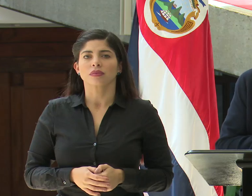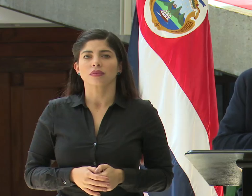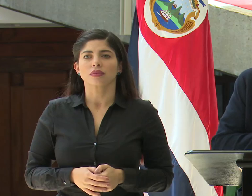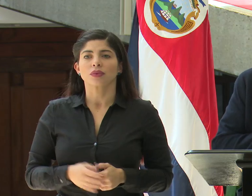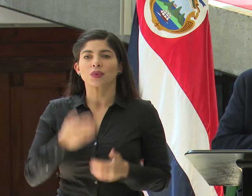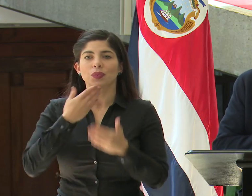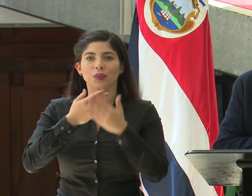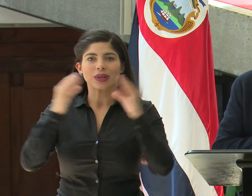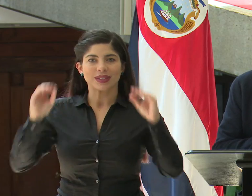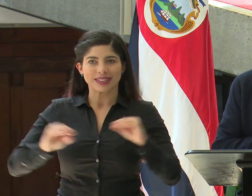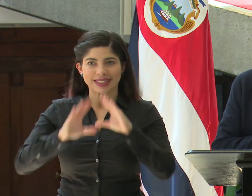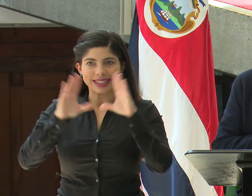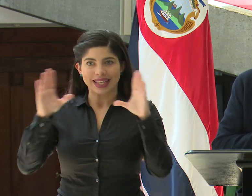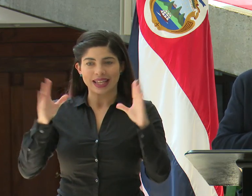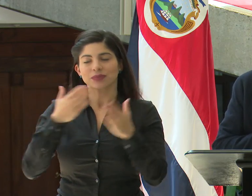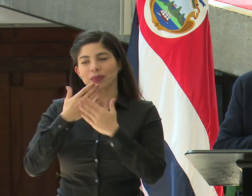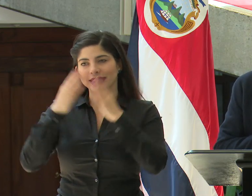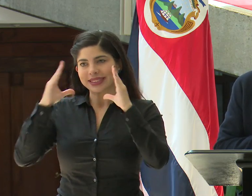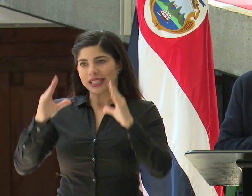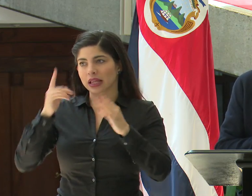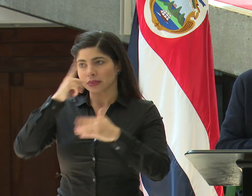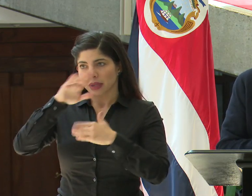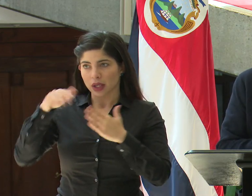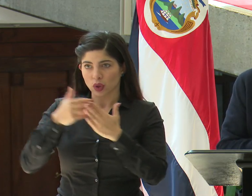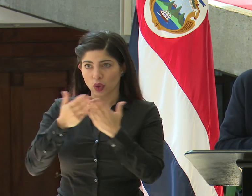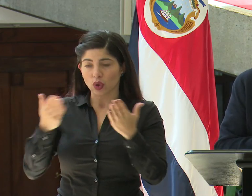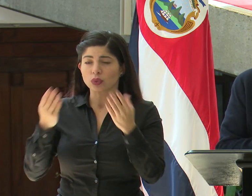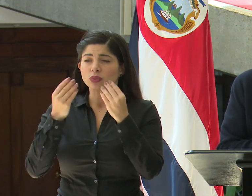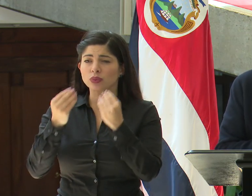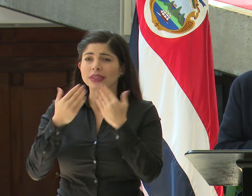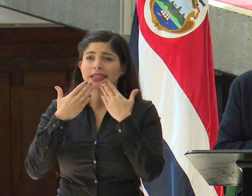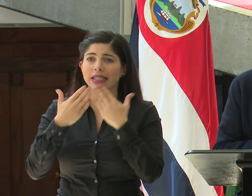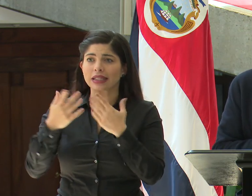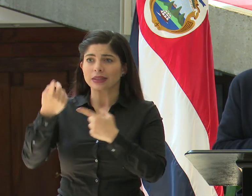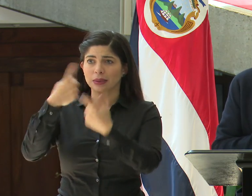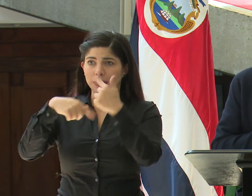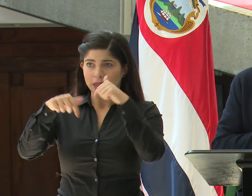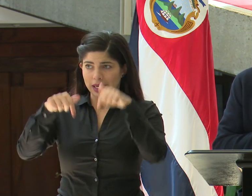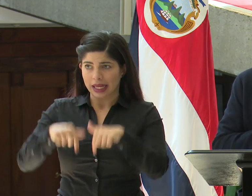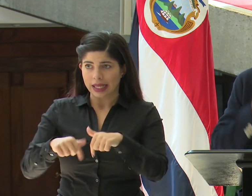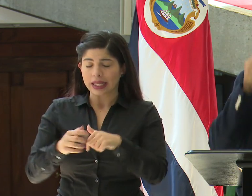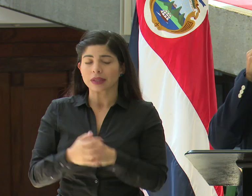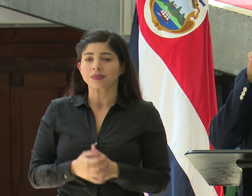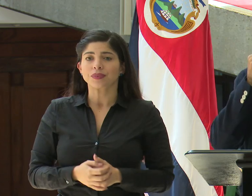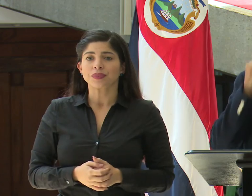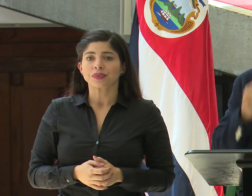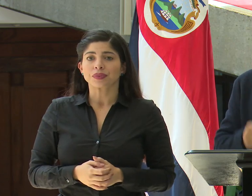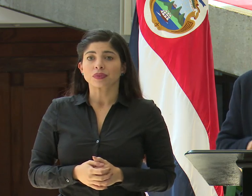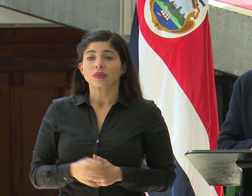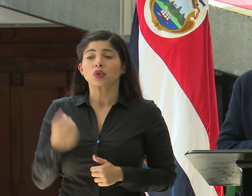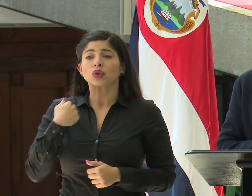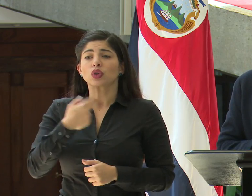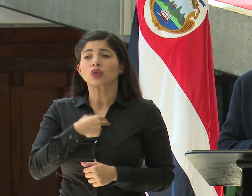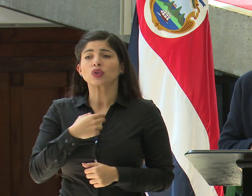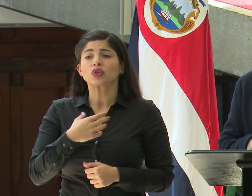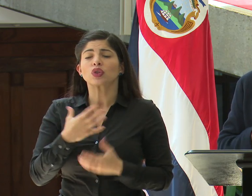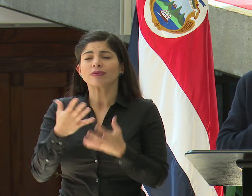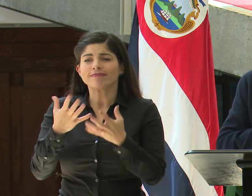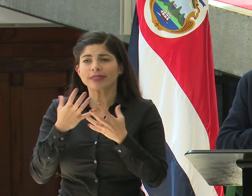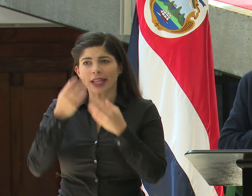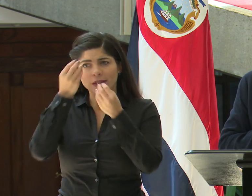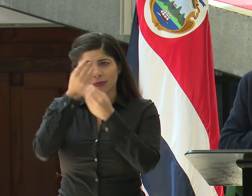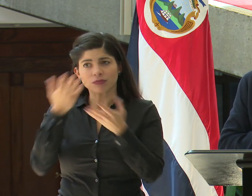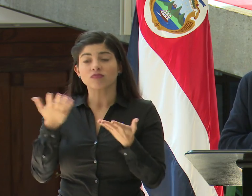Muy buenos días, muy buenas tardes a todos y a todas. Muchísimas gracias por estar aquí. Lo que deseamos comunicar es